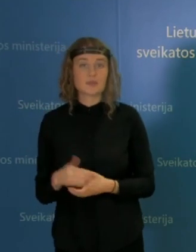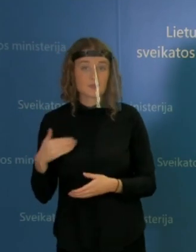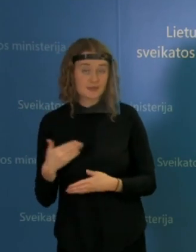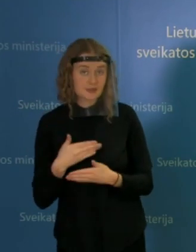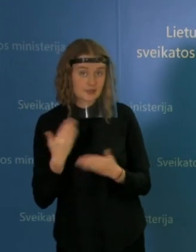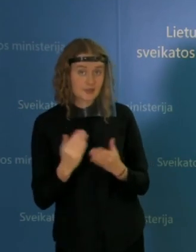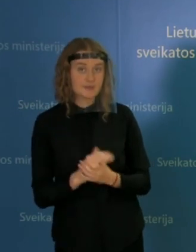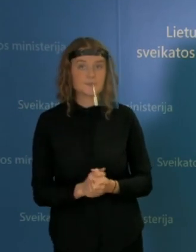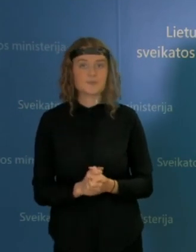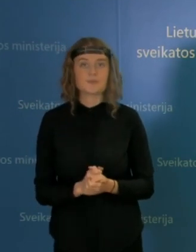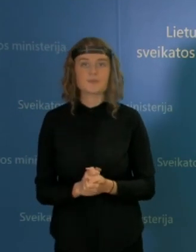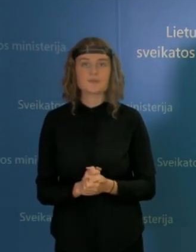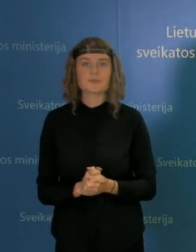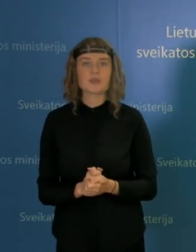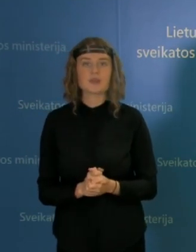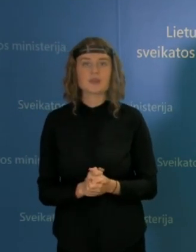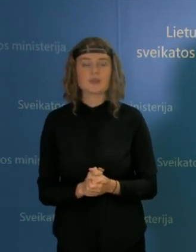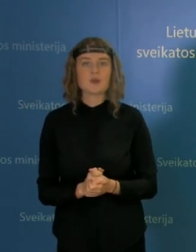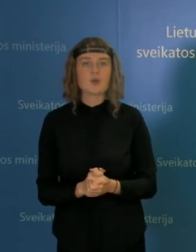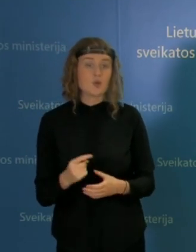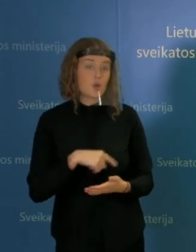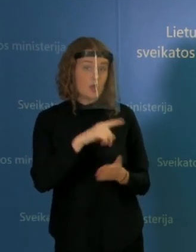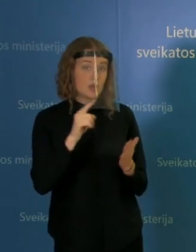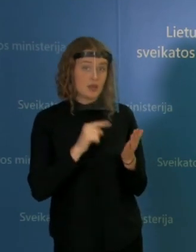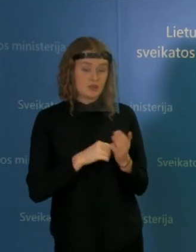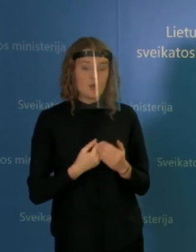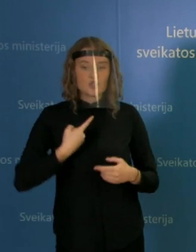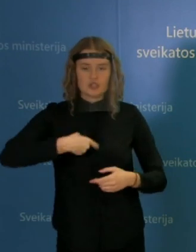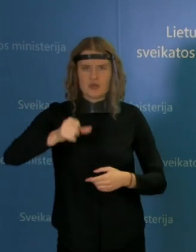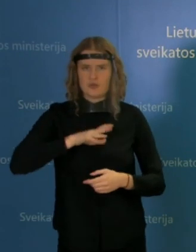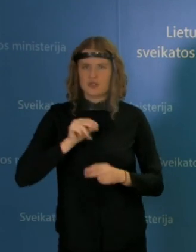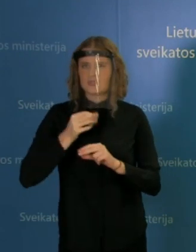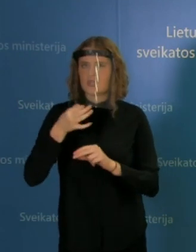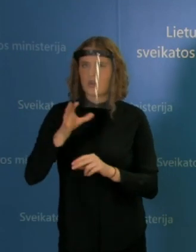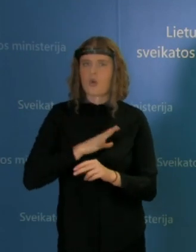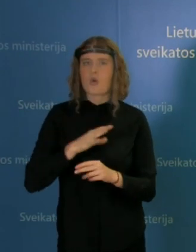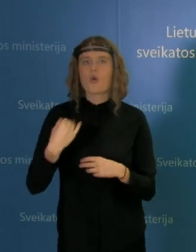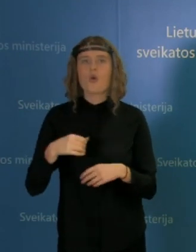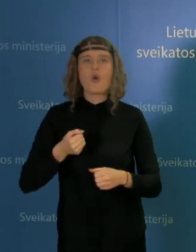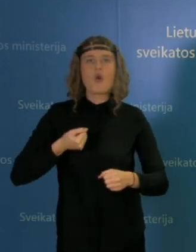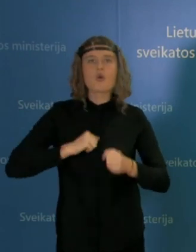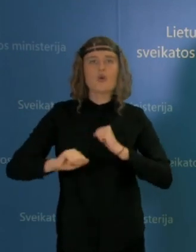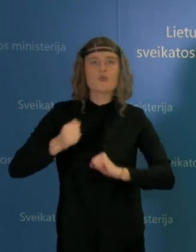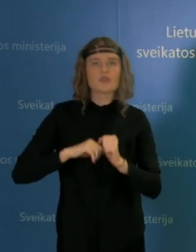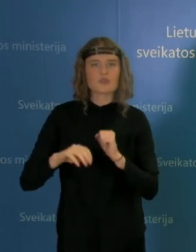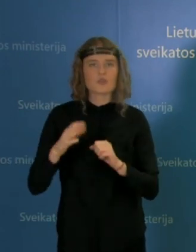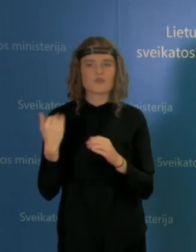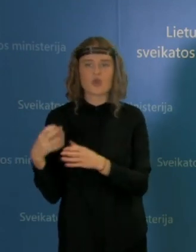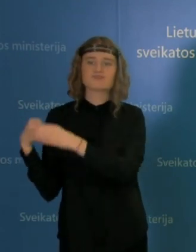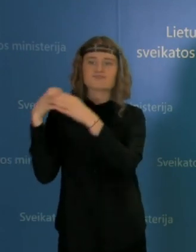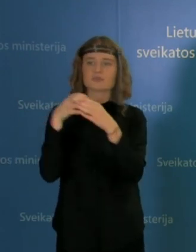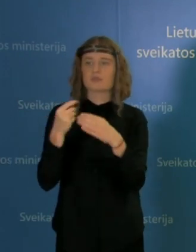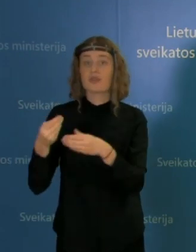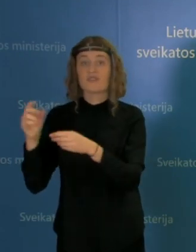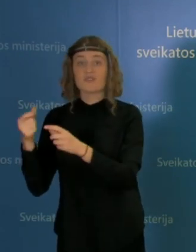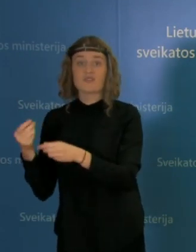Sveiki, ministra, sveikėlina. Aš turiu tokį klausimą. Ministra, jūs šią savaitę priminėte apie galiojančią galimybę komandiruoti gydymo įstegų darbuotojus iš vienos vietos